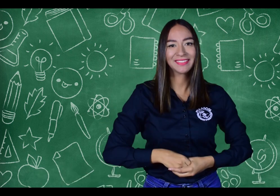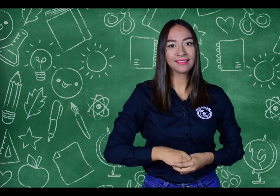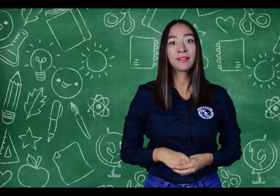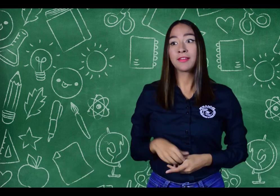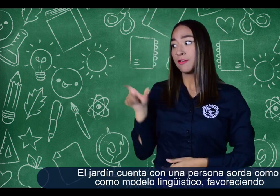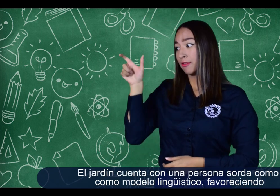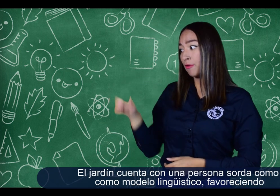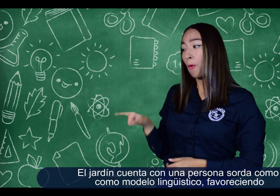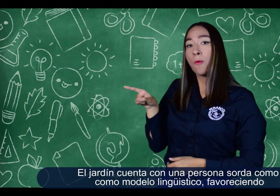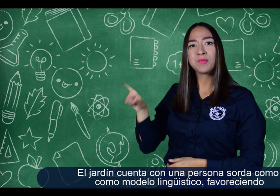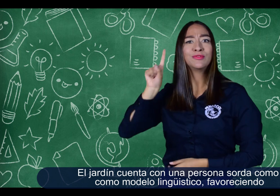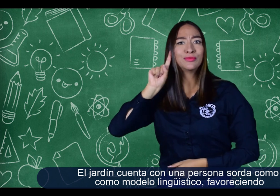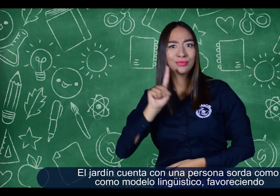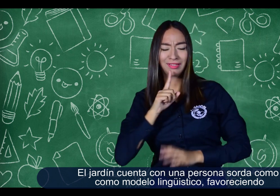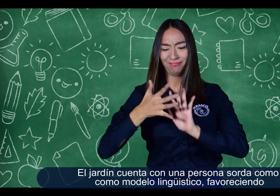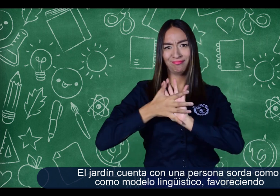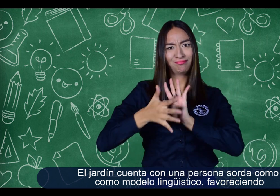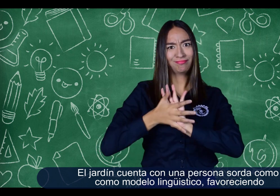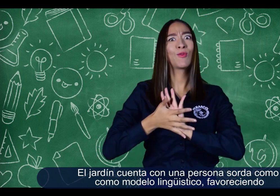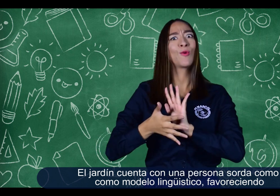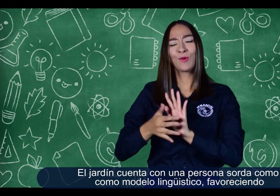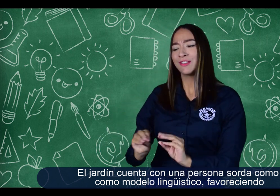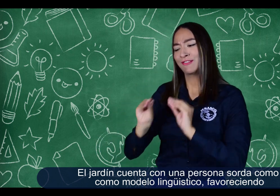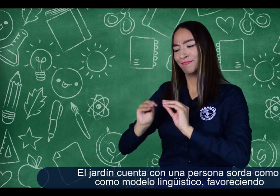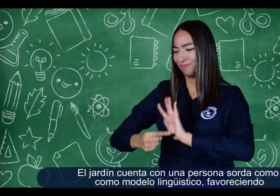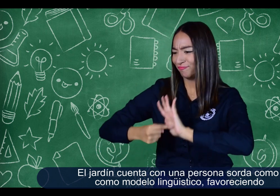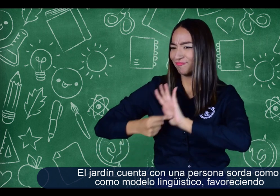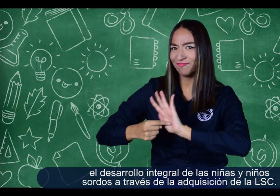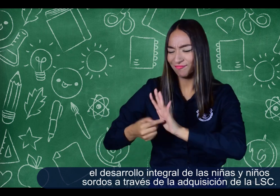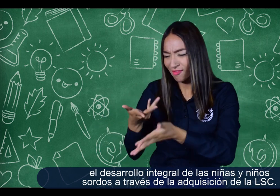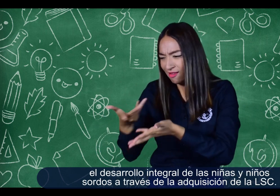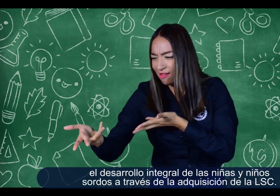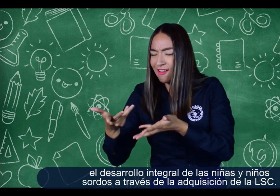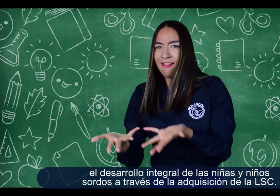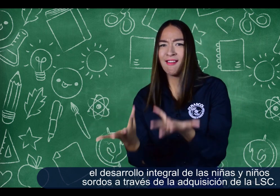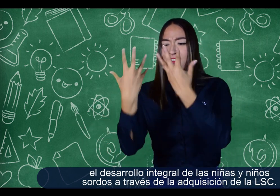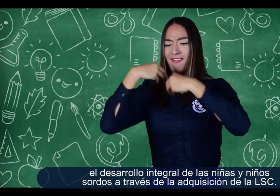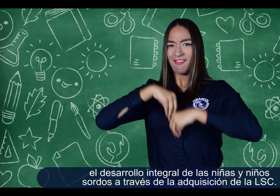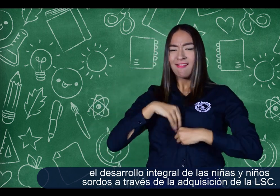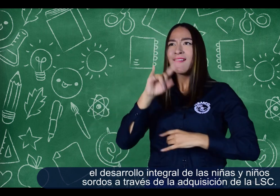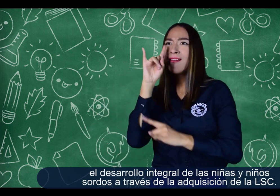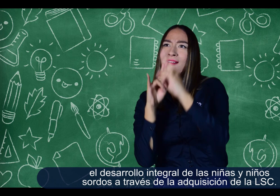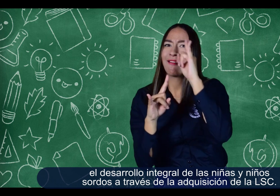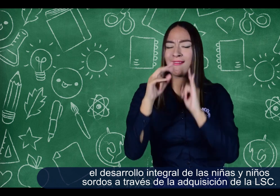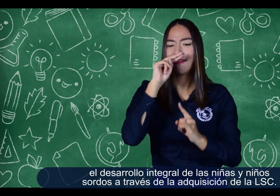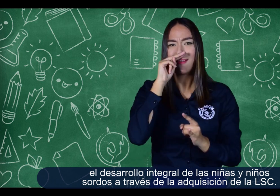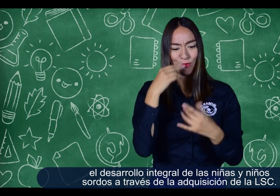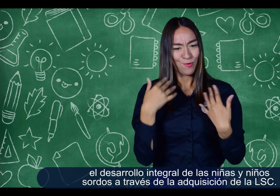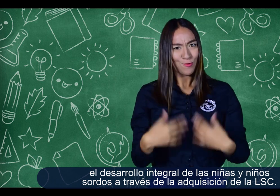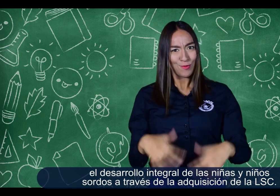El Jardín cuenta con una persona sorda como modelo lingüístico, favoreciendo el desarrollo integral de las niñas y niños sordos a través de la